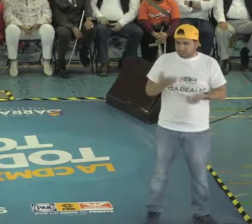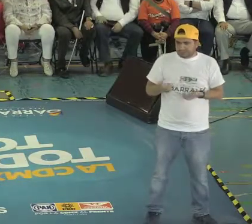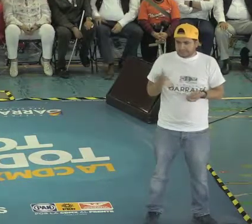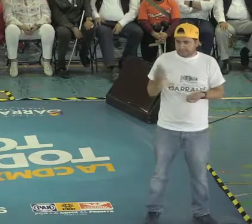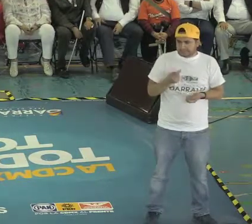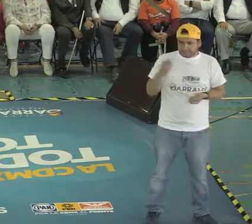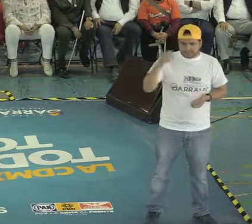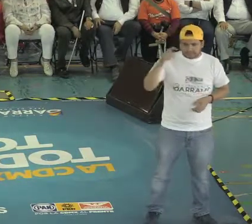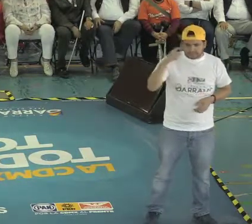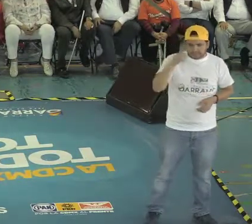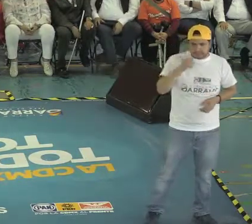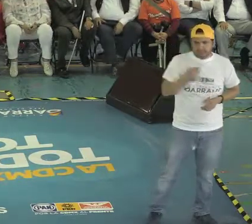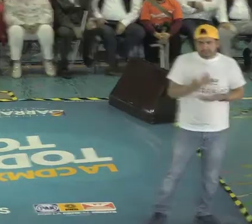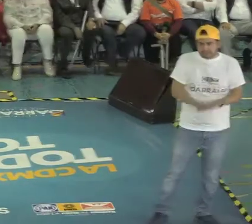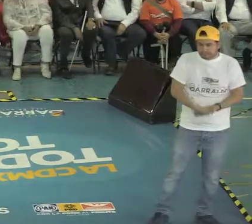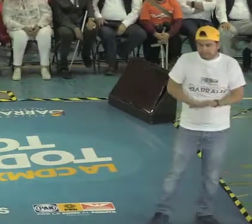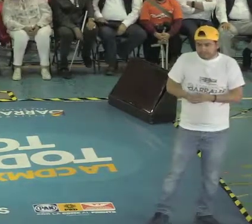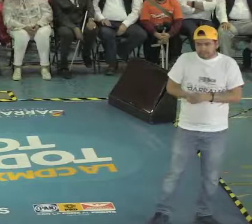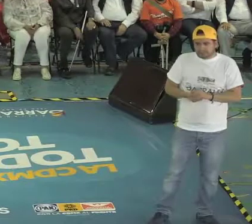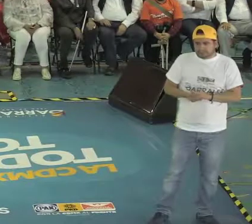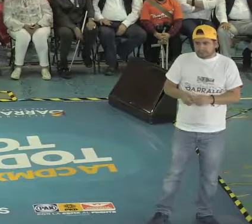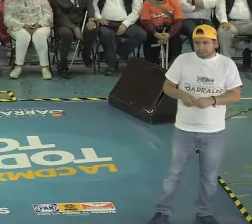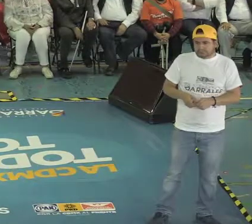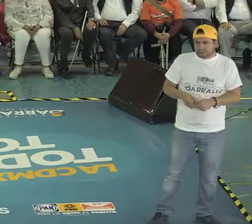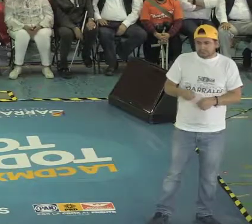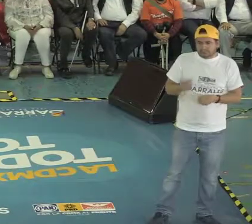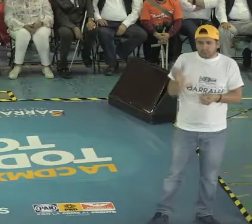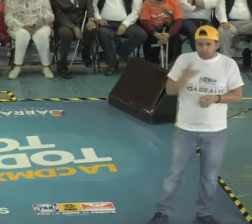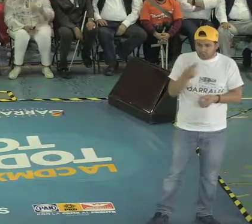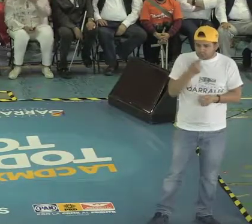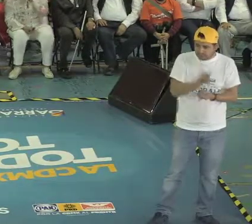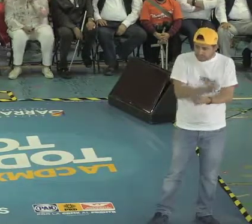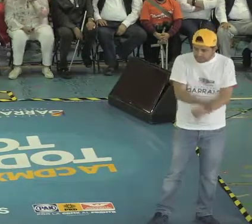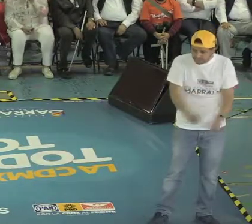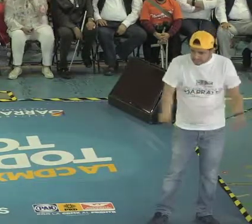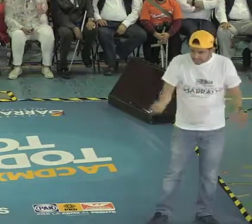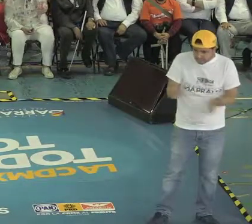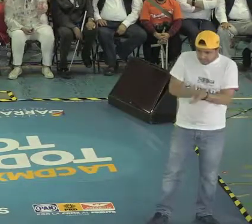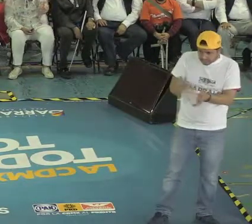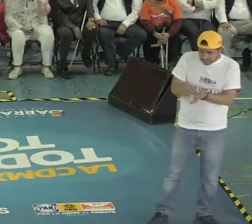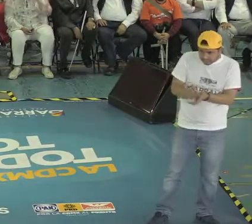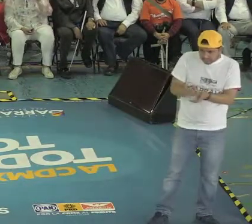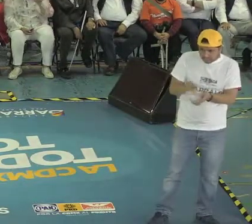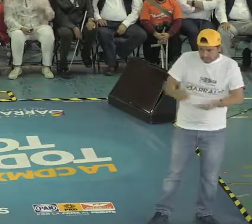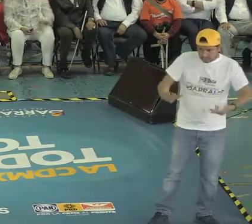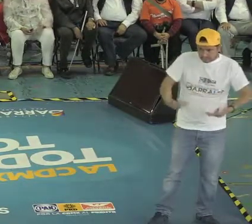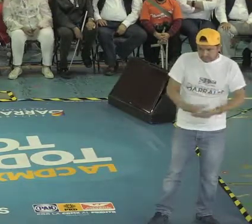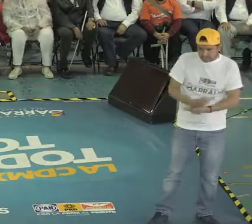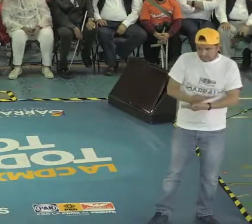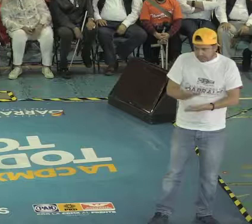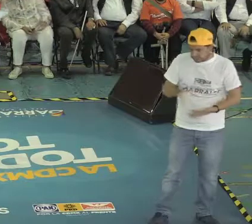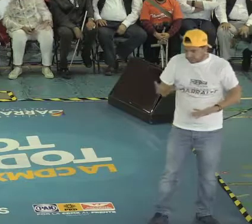Y es justo cuando son pequeños o cuando la discapacidad está reciente, donde uno